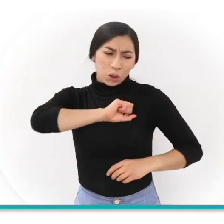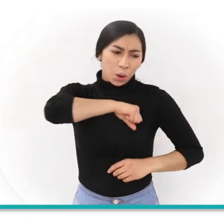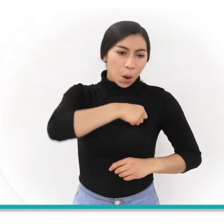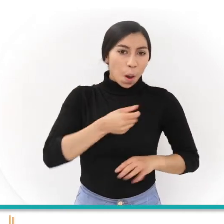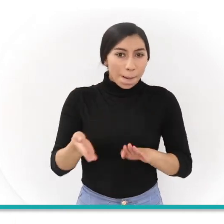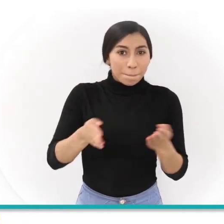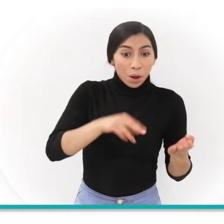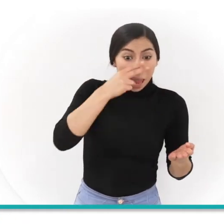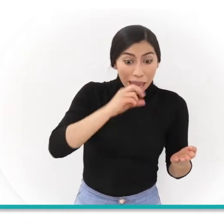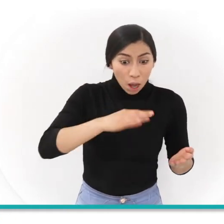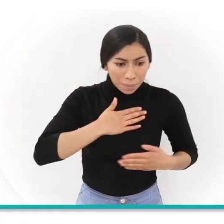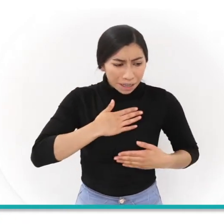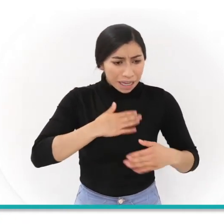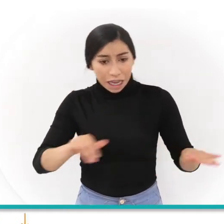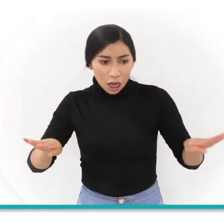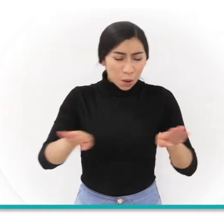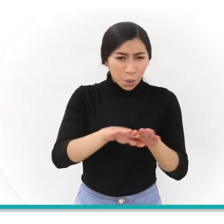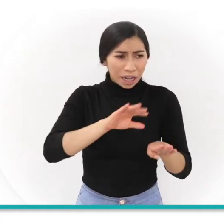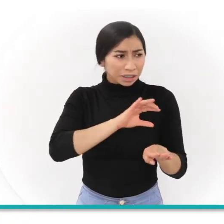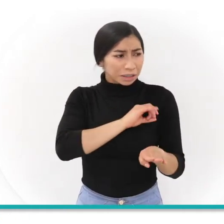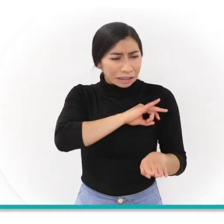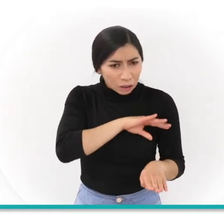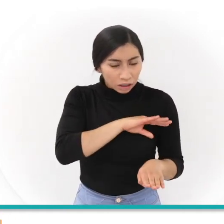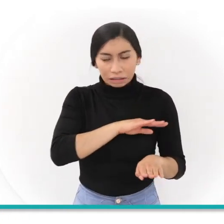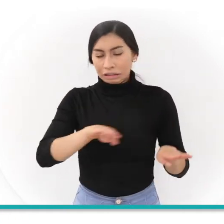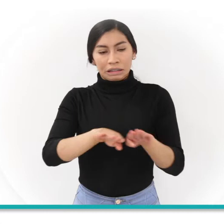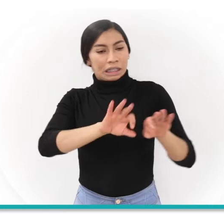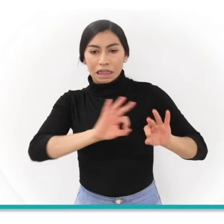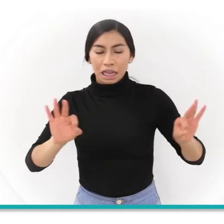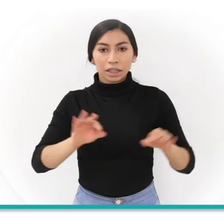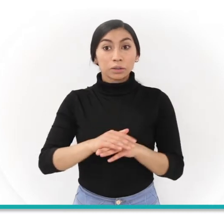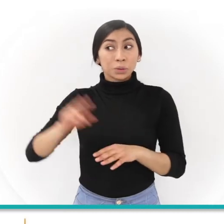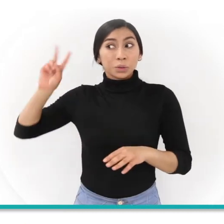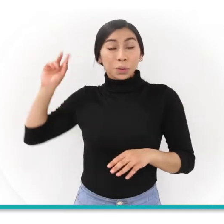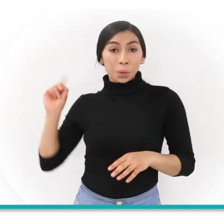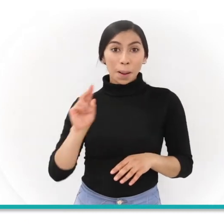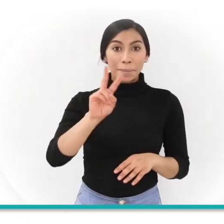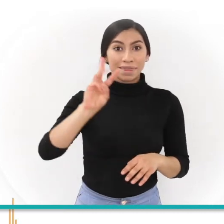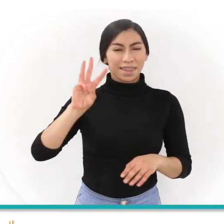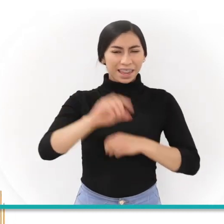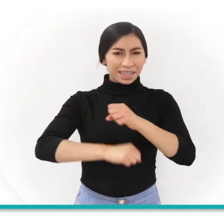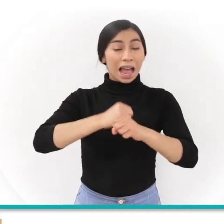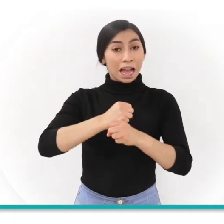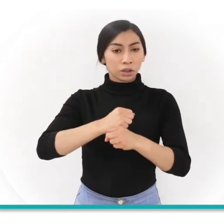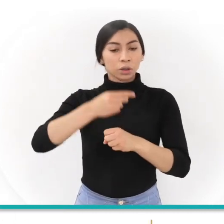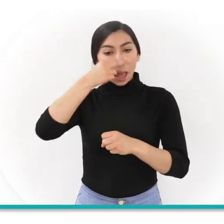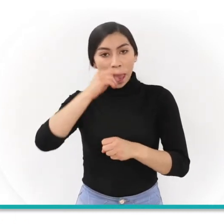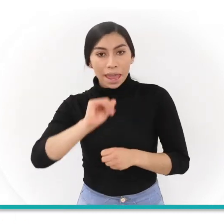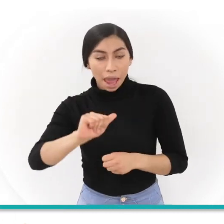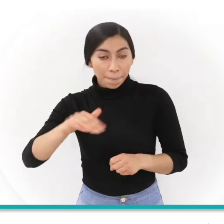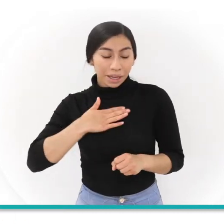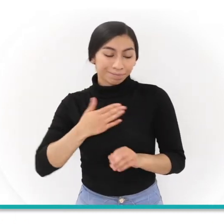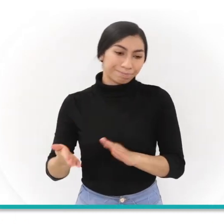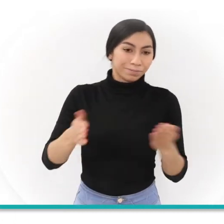compara con el dolor de nadie hace 23 años de la muerte de mi hija en la toma guerrillera que sufrí en pueblo nuevo en el